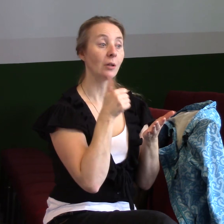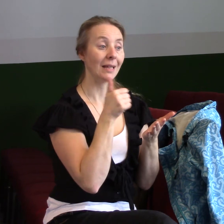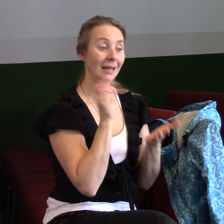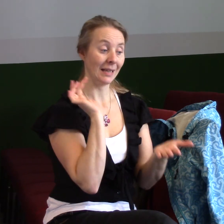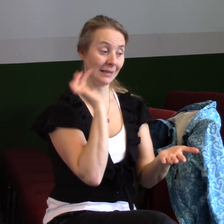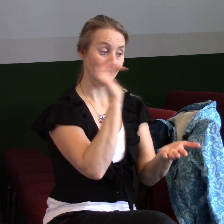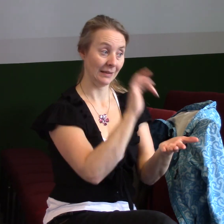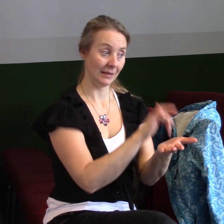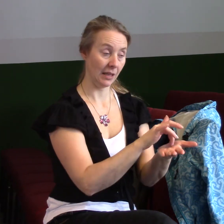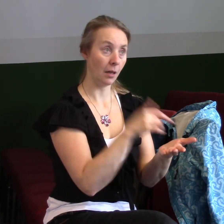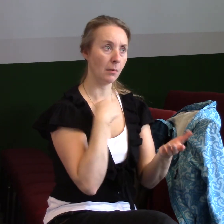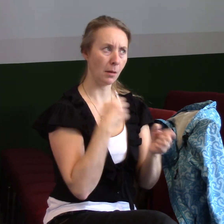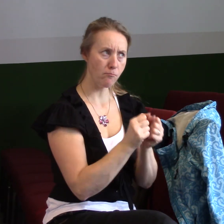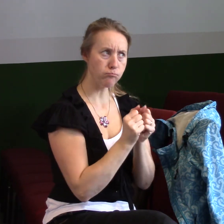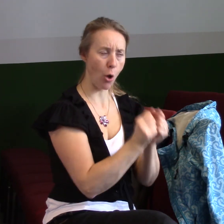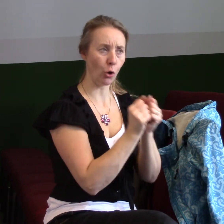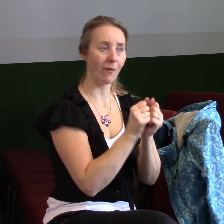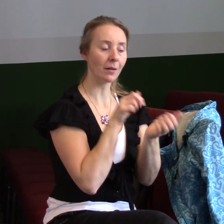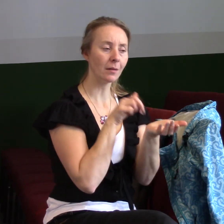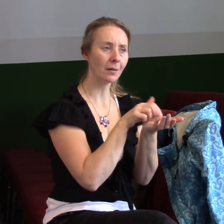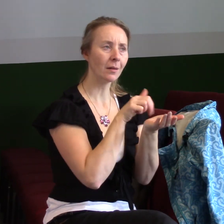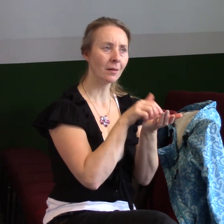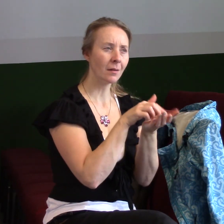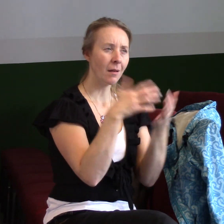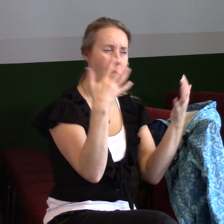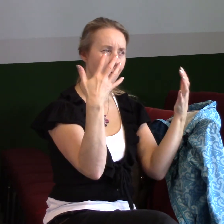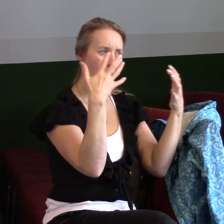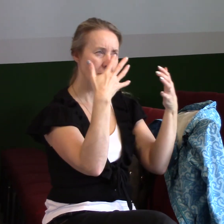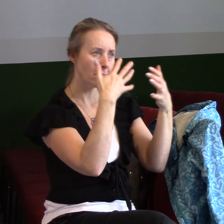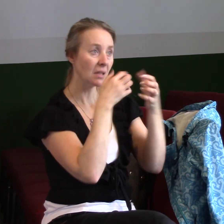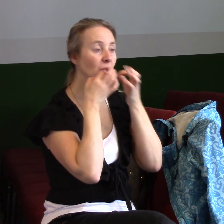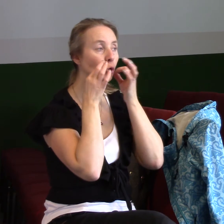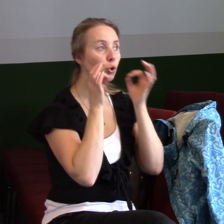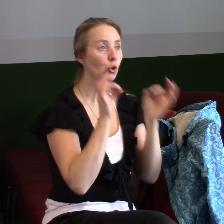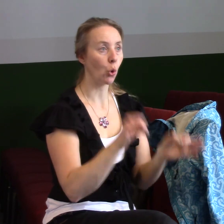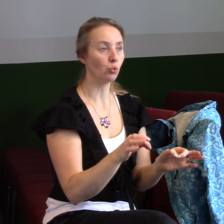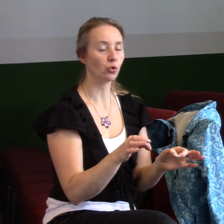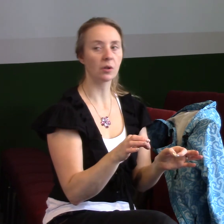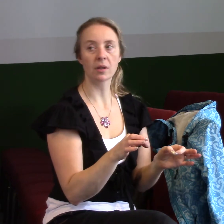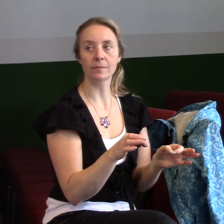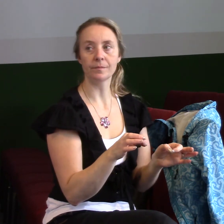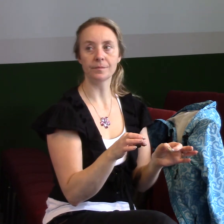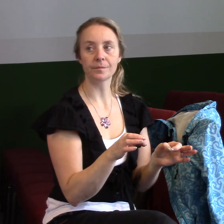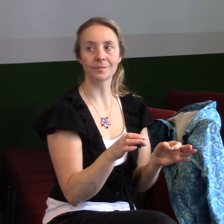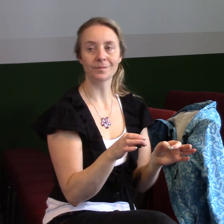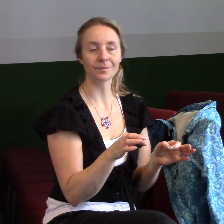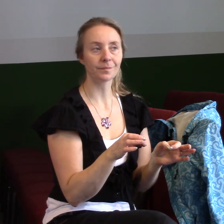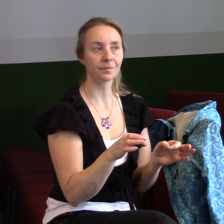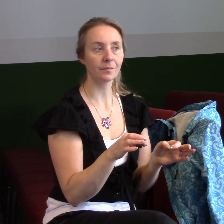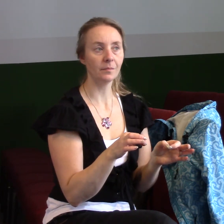zápasíme, kdy procházíme situace, my tady je použité slovo zkoušky, některé překlady používají jiný výraz, pokušení,